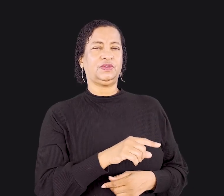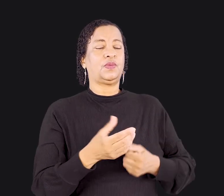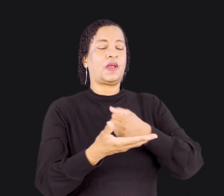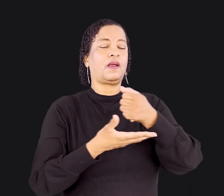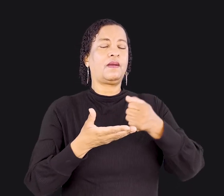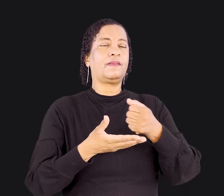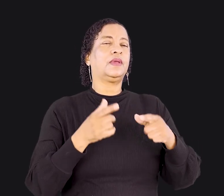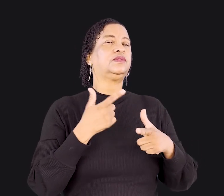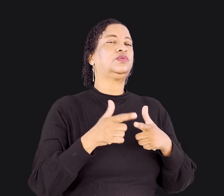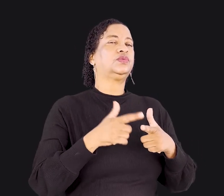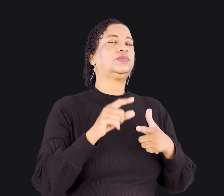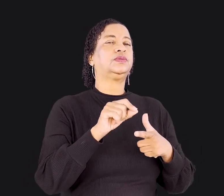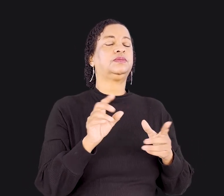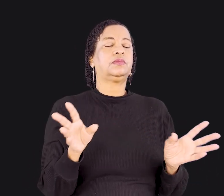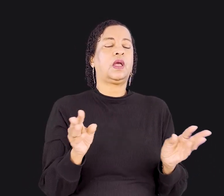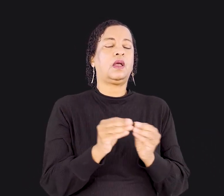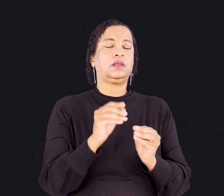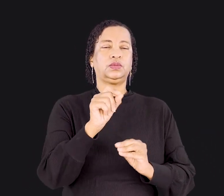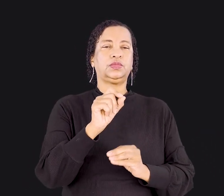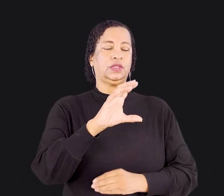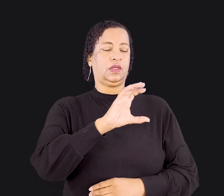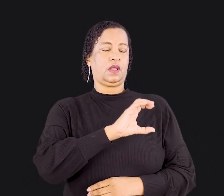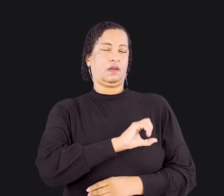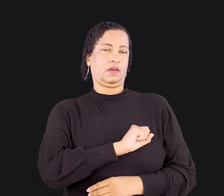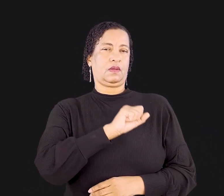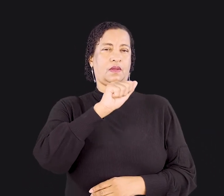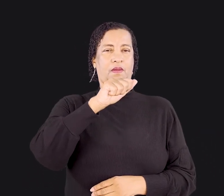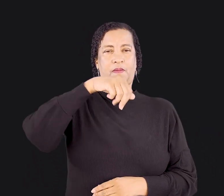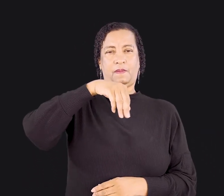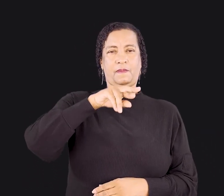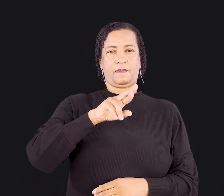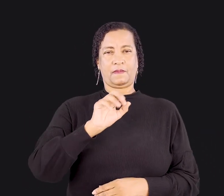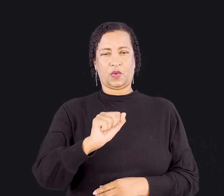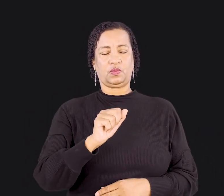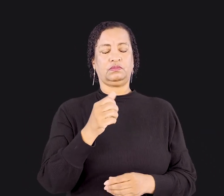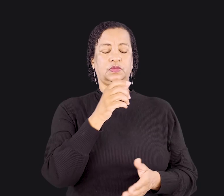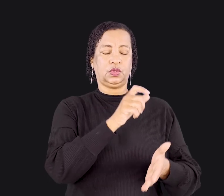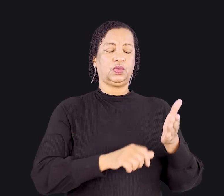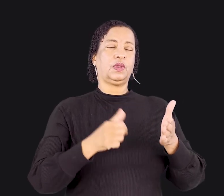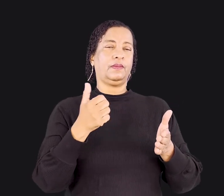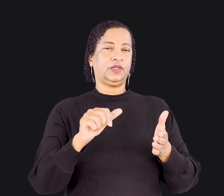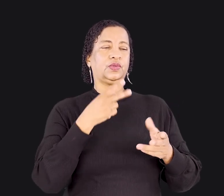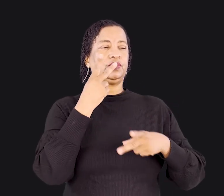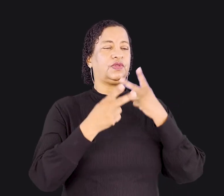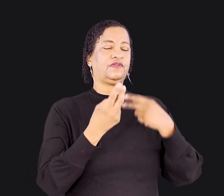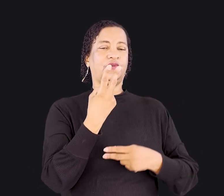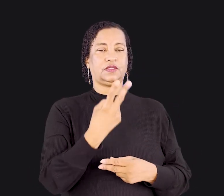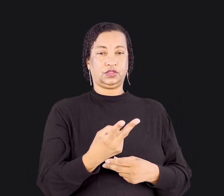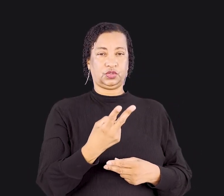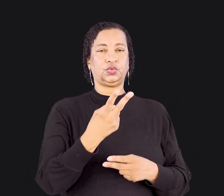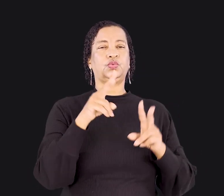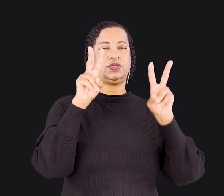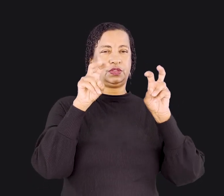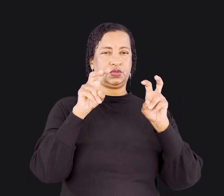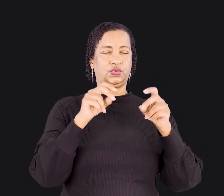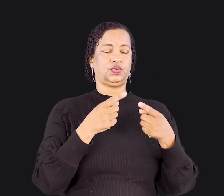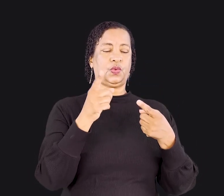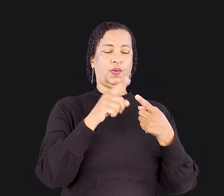se resume no amor. No capítulo 11 Paulo trata de dois assuntos. O primeiro deles é o papel da mulher na igreja.